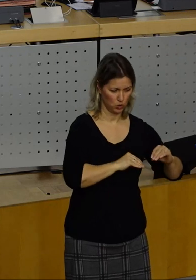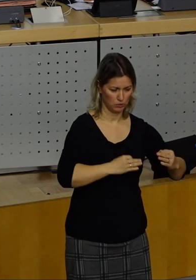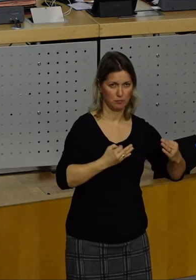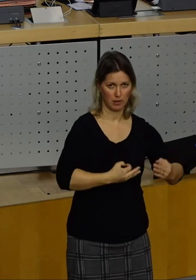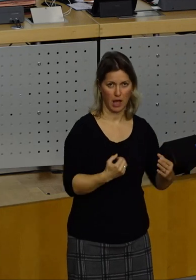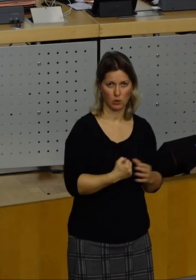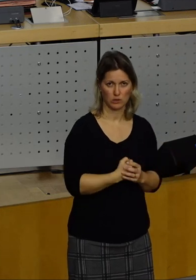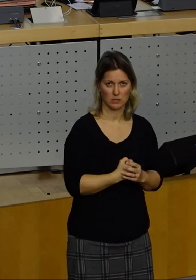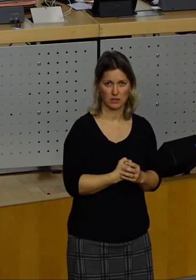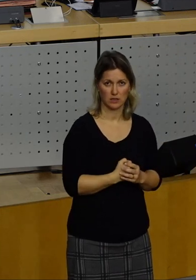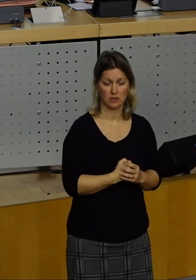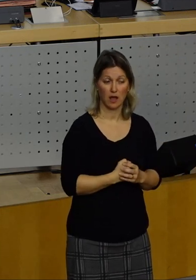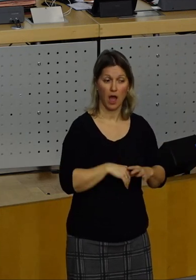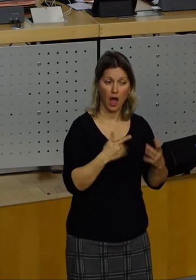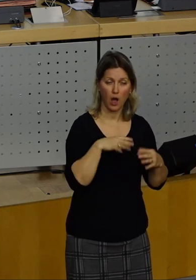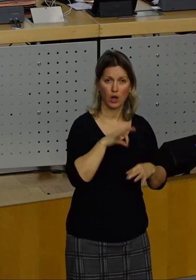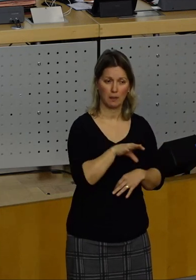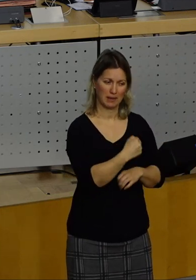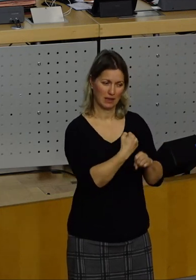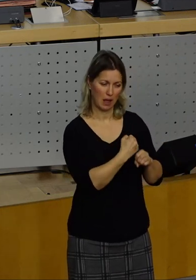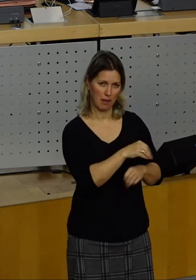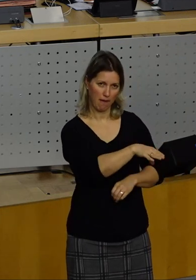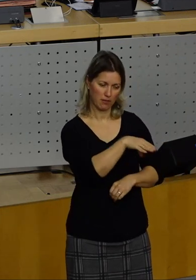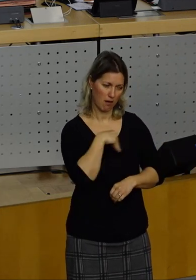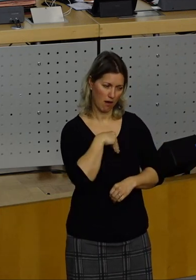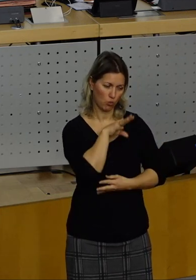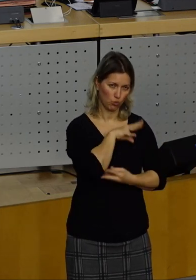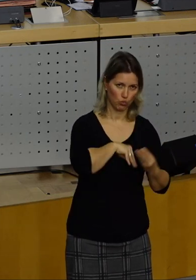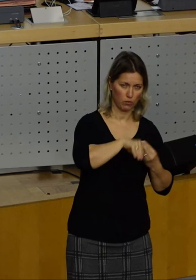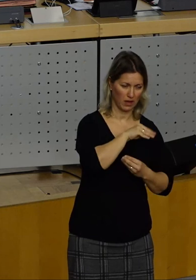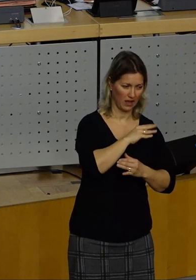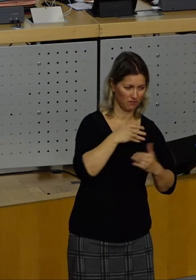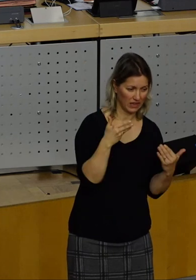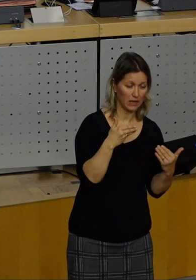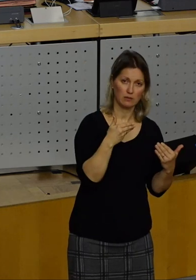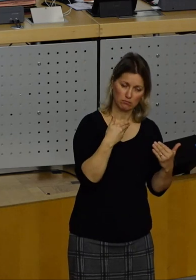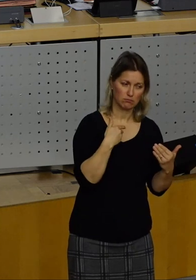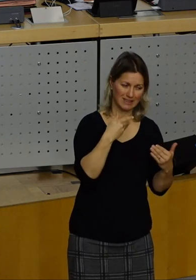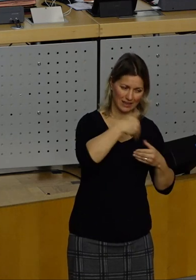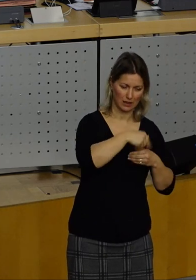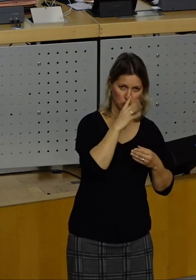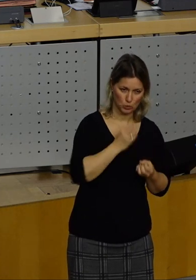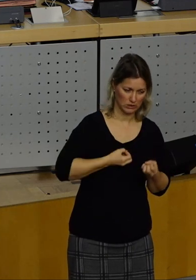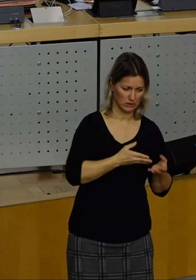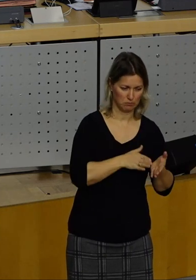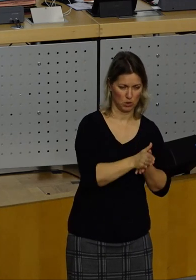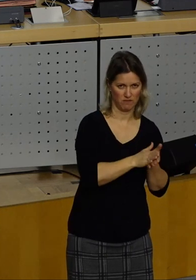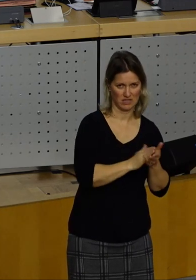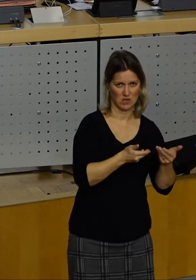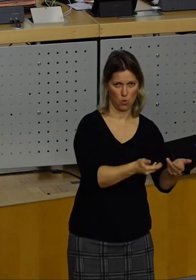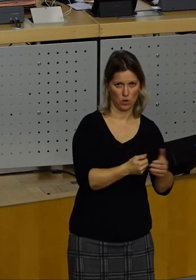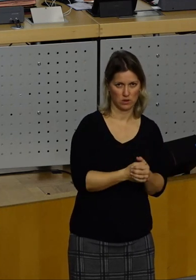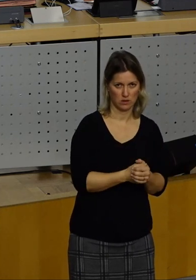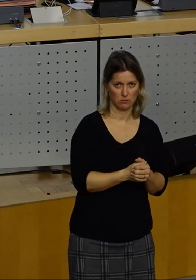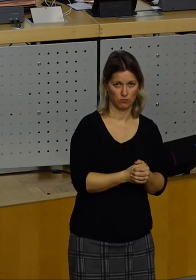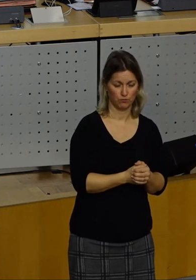auch durch die Art und Weise, wie wir mit unseren Mitarbeiterinnen und Mitarbeitern umgehen, diese auch motivieren. Wer gut gelaunt